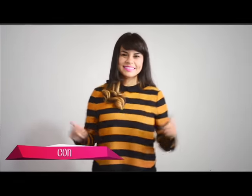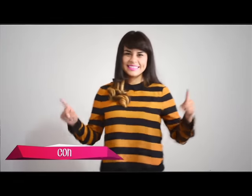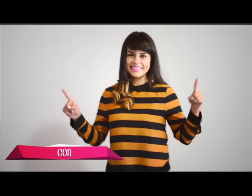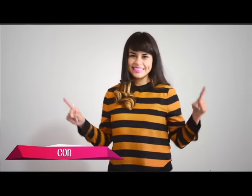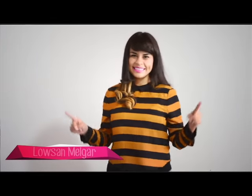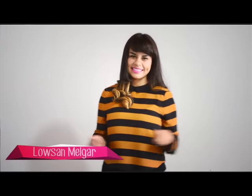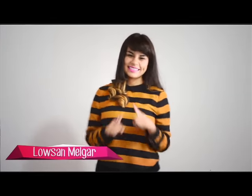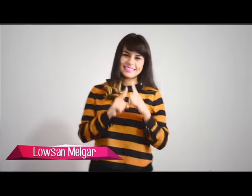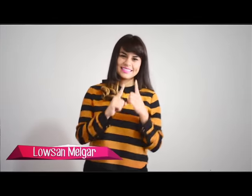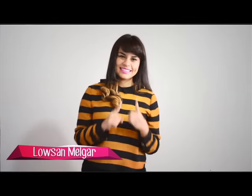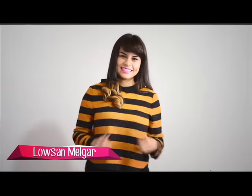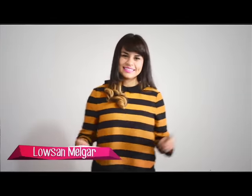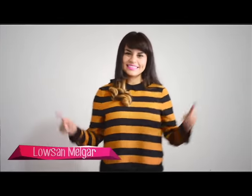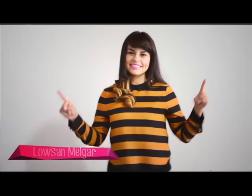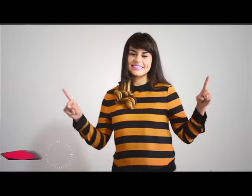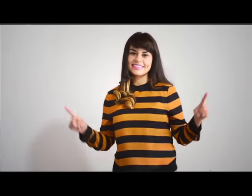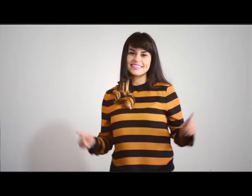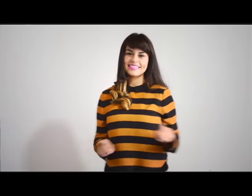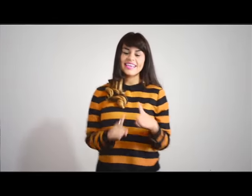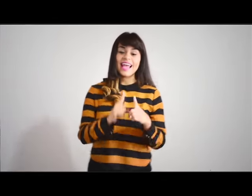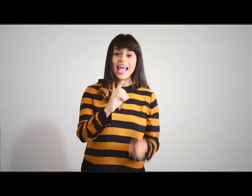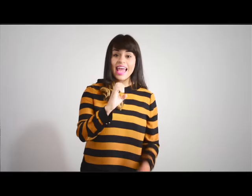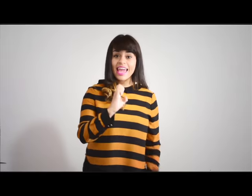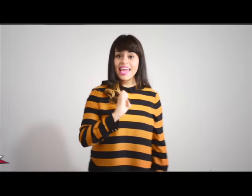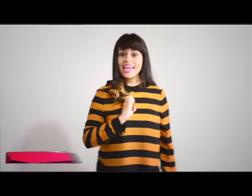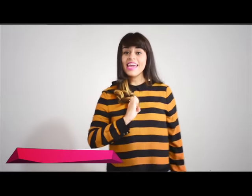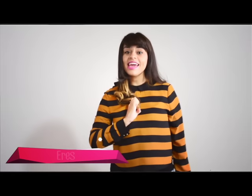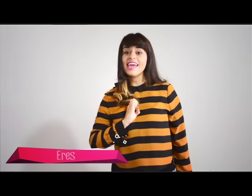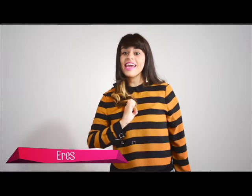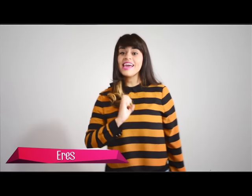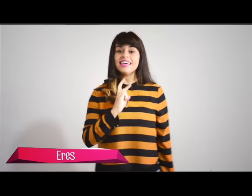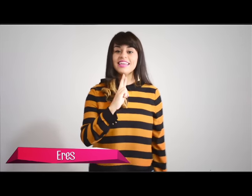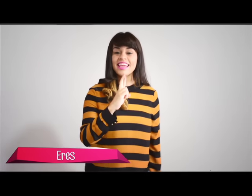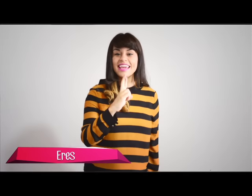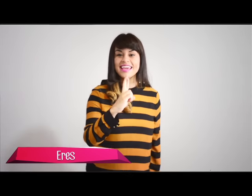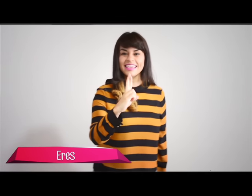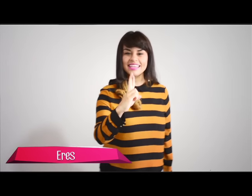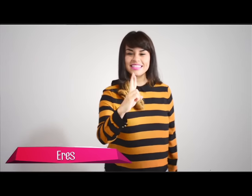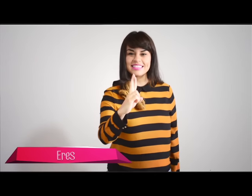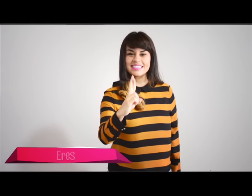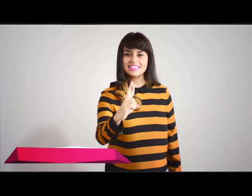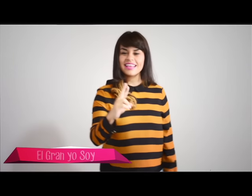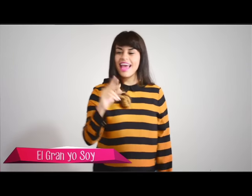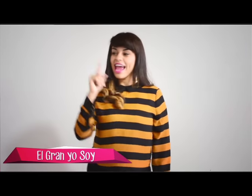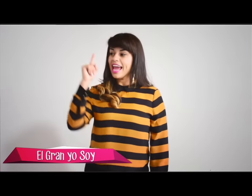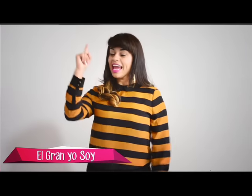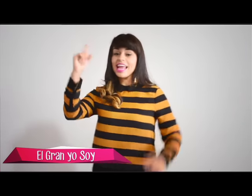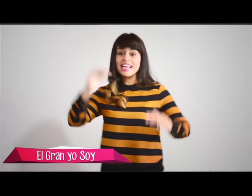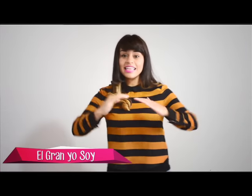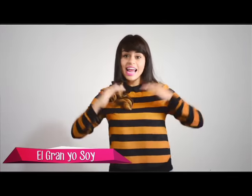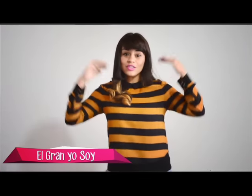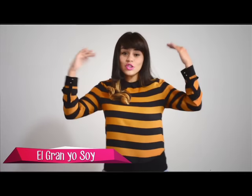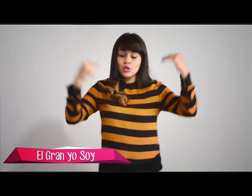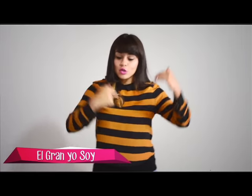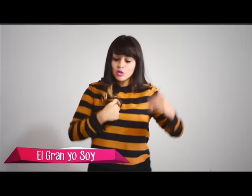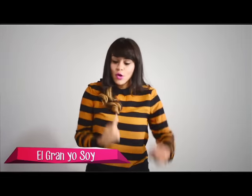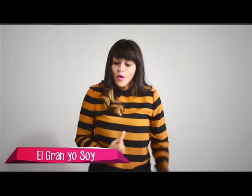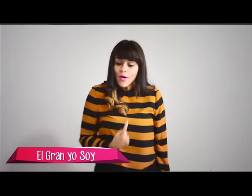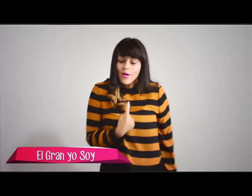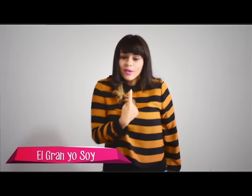lengua de señas en cantos, canciones, porque es la manera más fácil que tú puedes